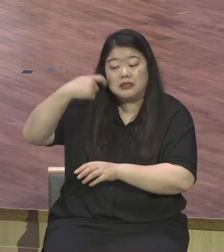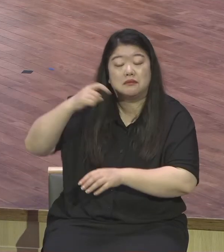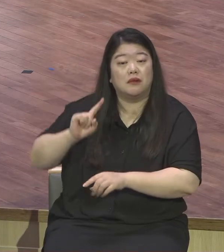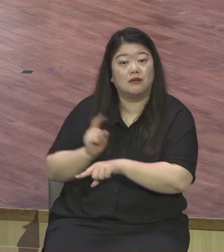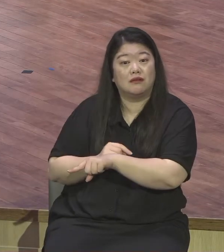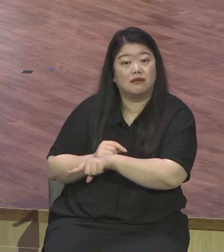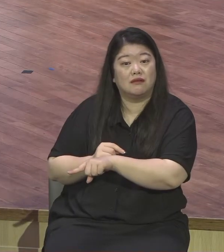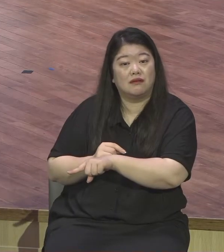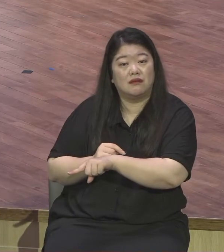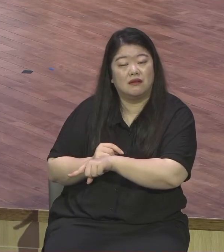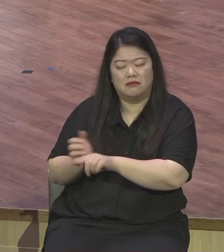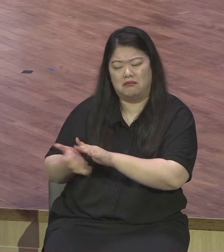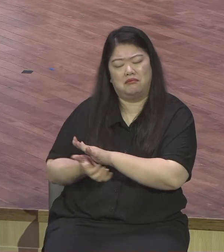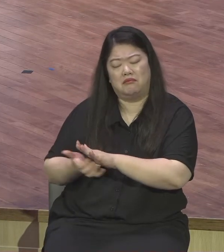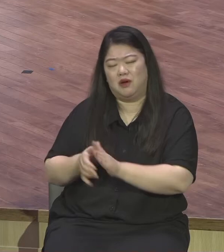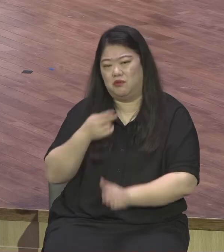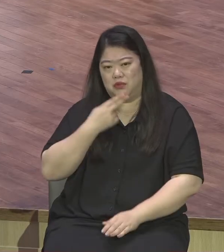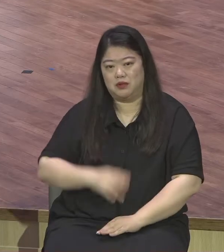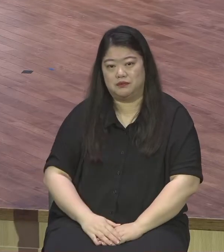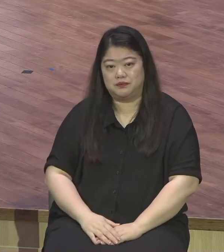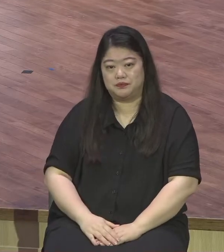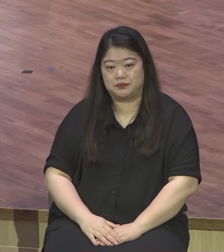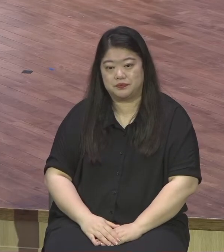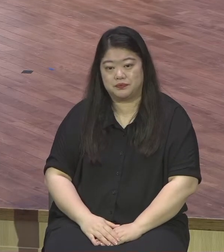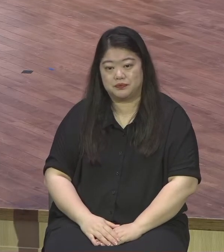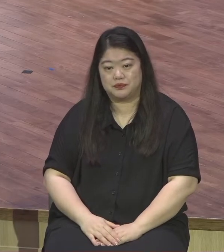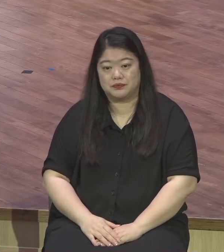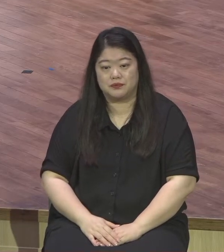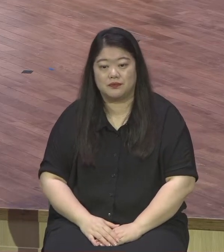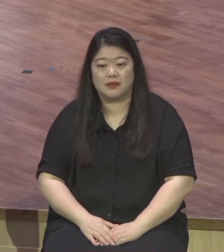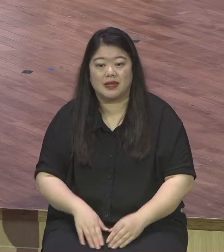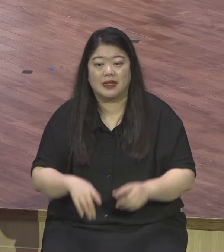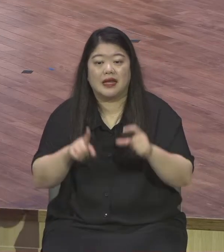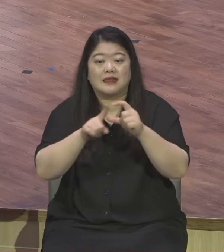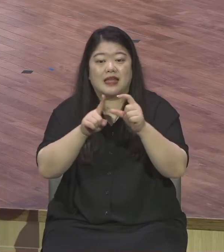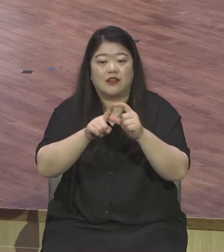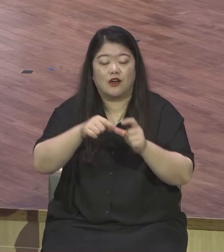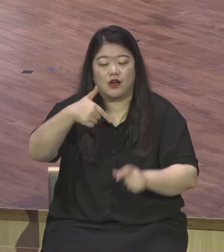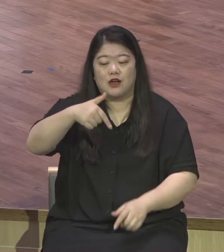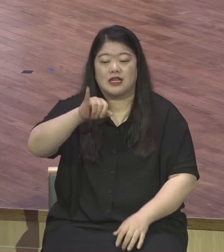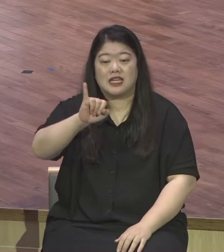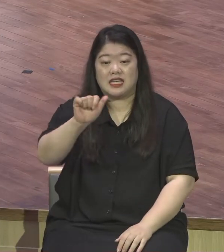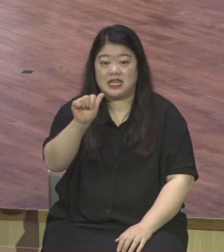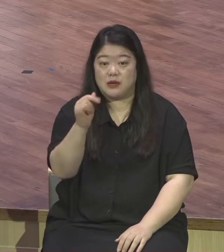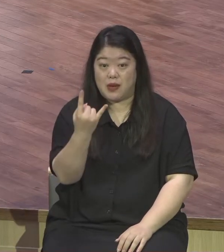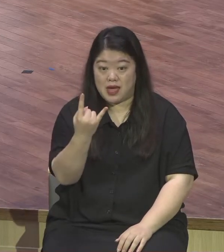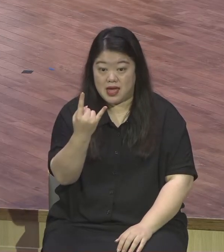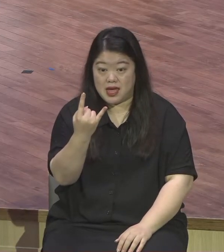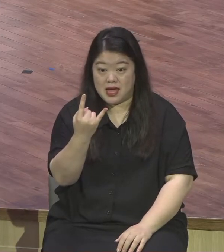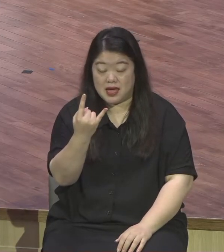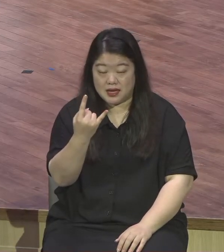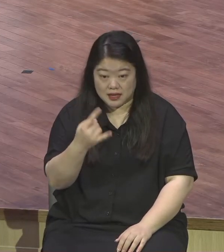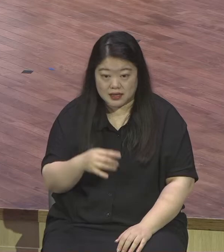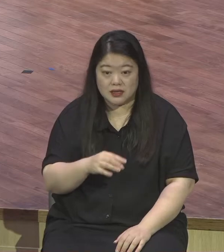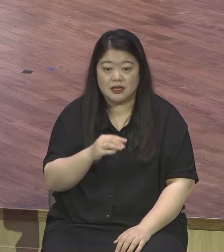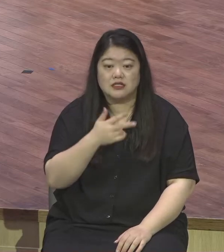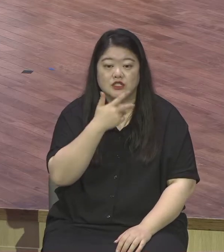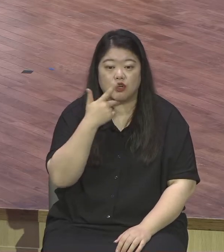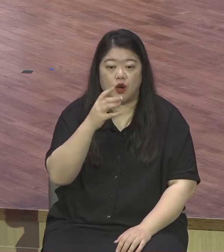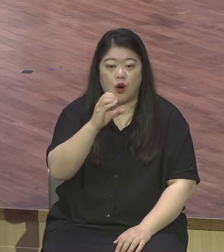기회라는 뜻은요 영어 단어로 opportunity opportunity 라고 하는데 라틴얼은 oportu